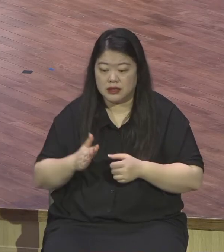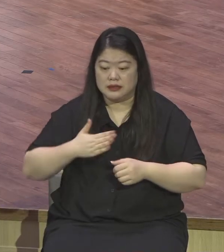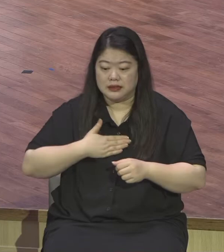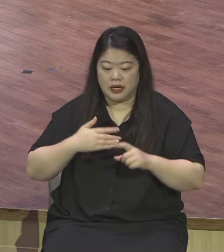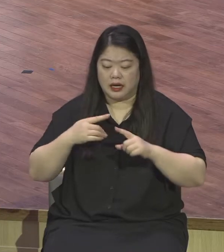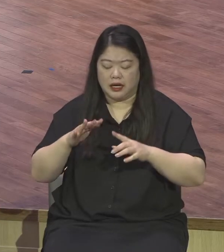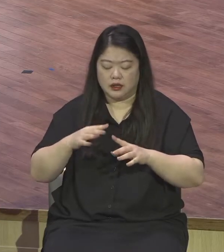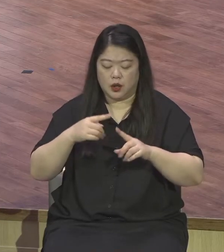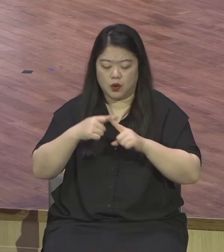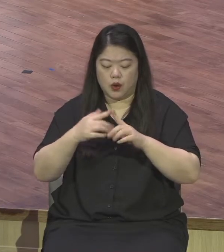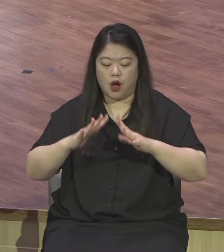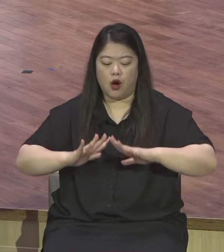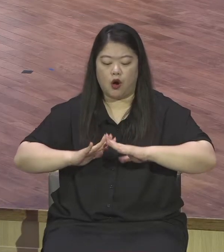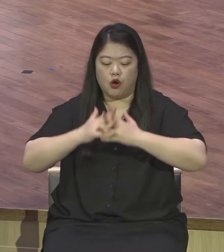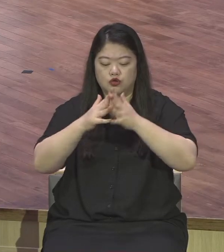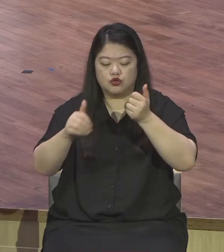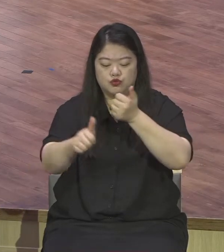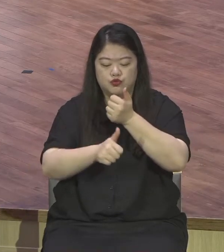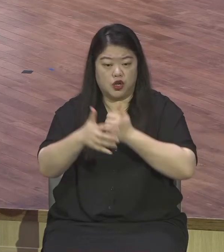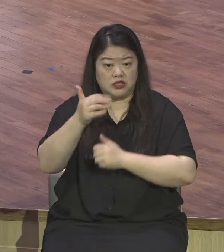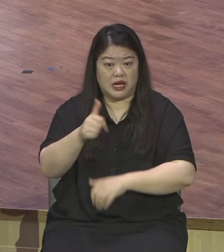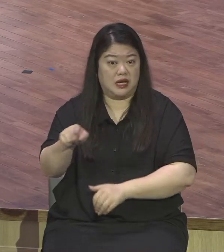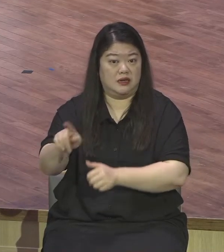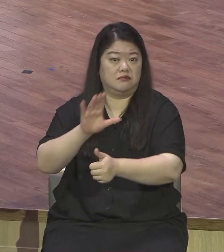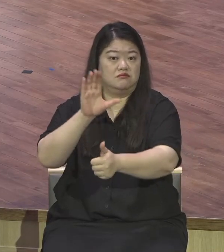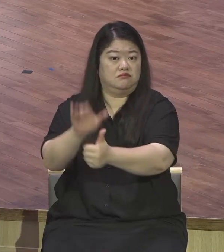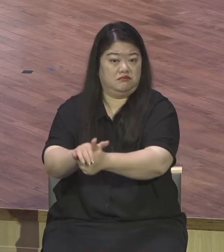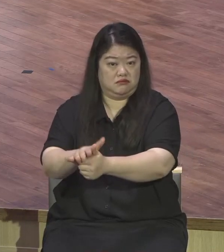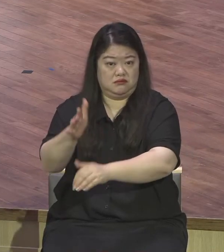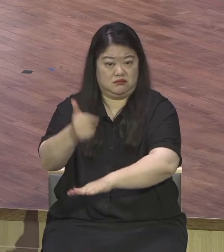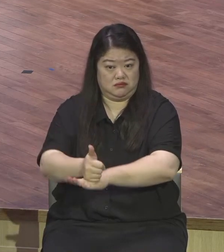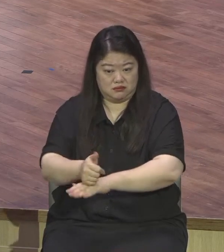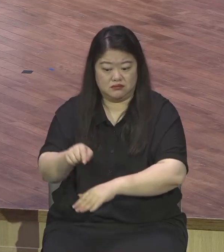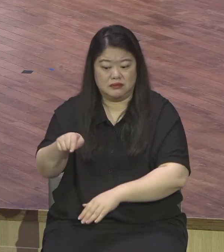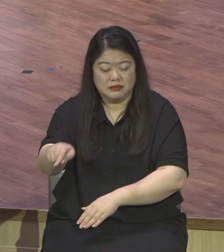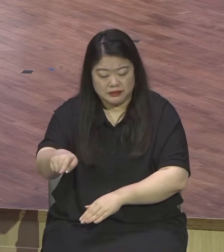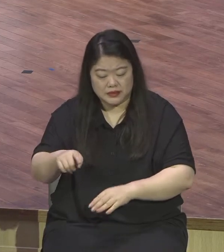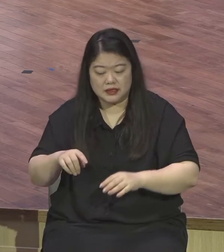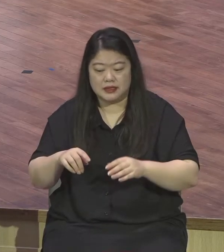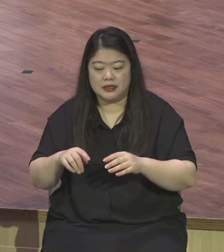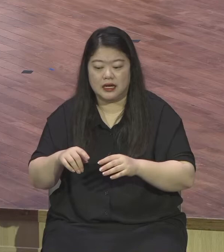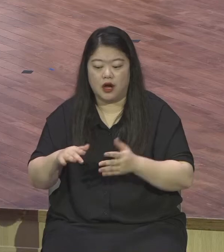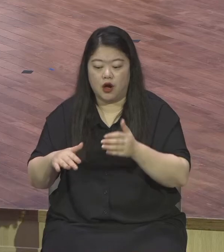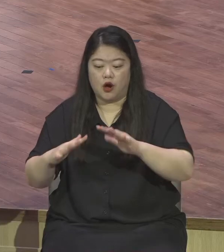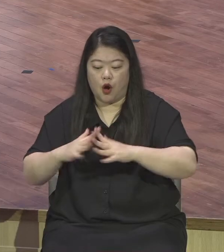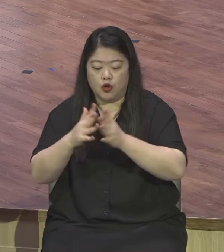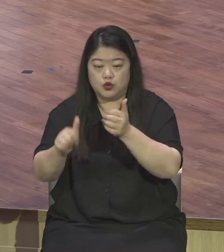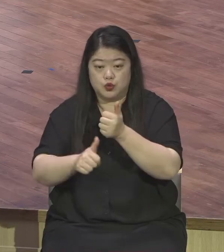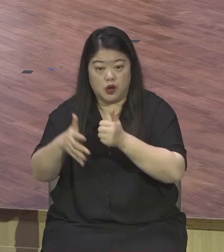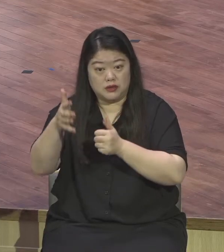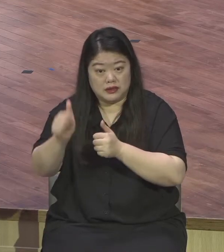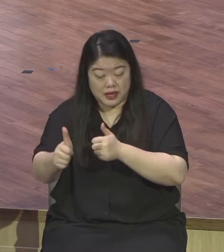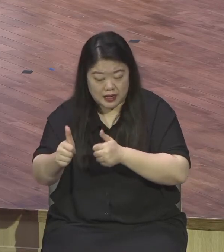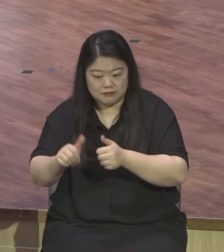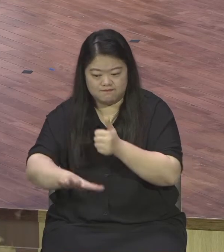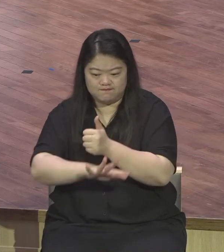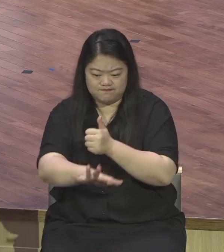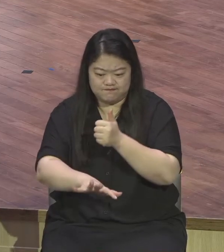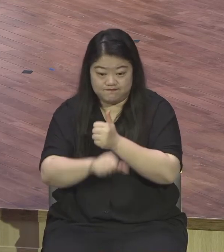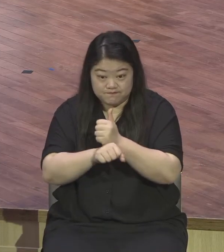교인들이 모여서 그렇게 추대를 장노님이 건축위원장 하시면서 시작이 됐는데 계약금